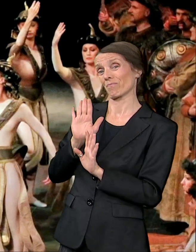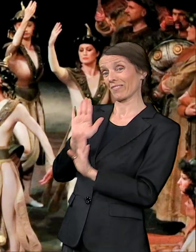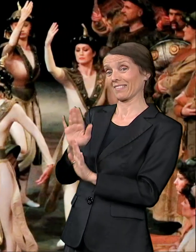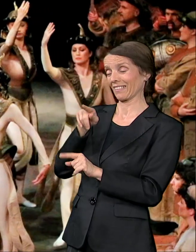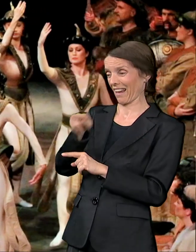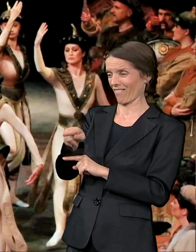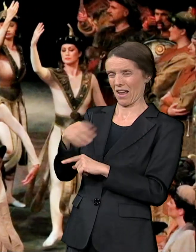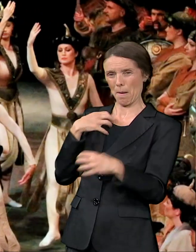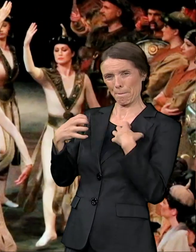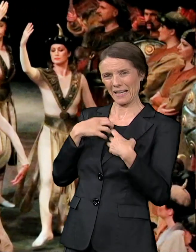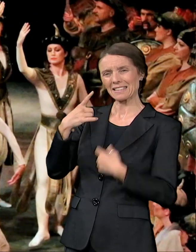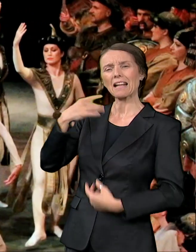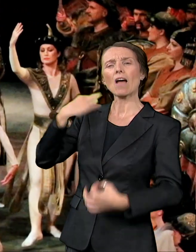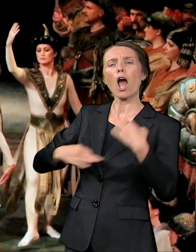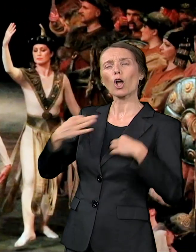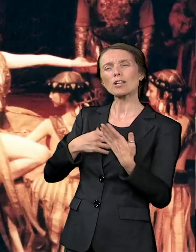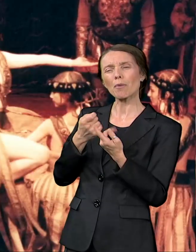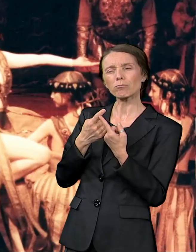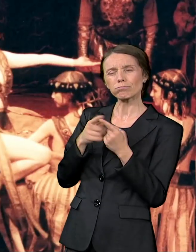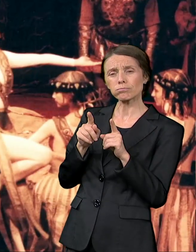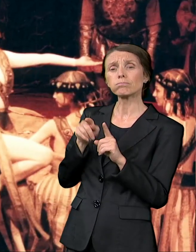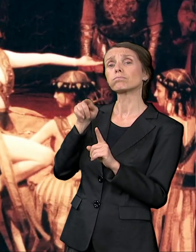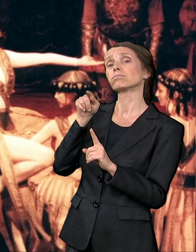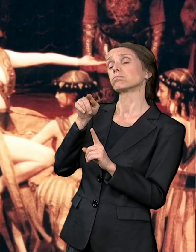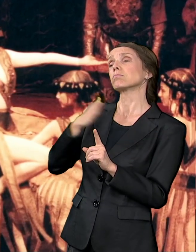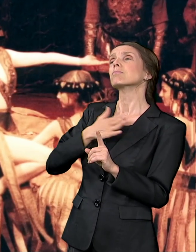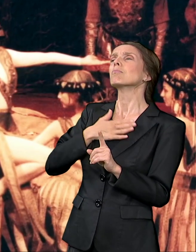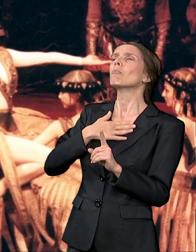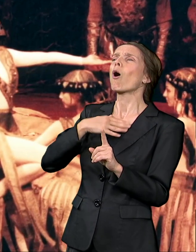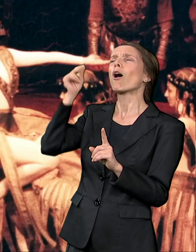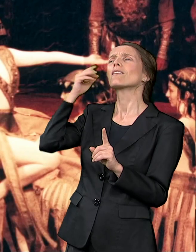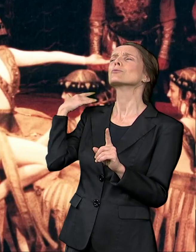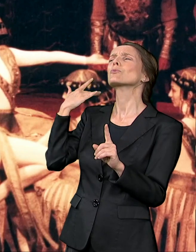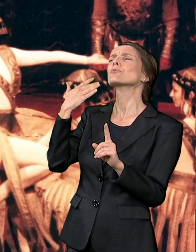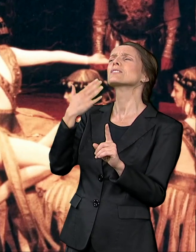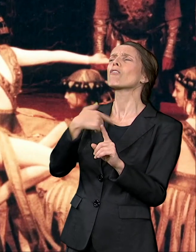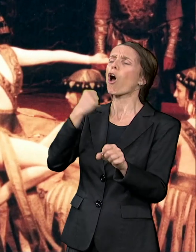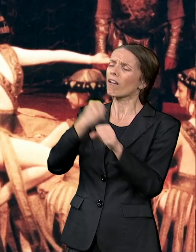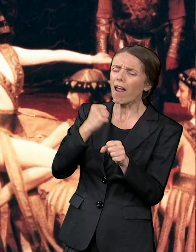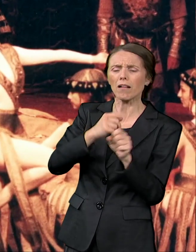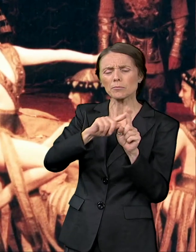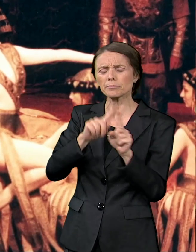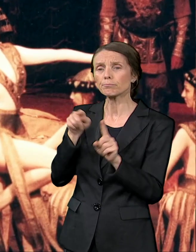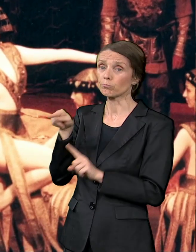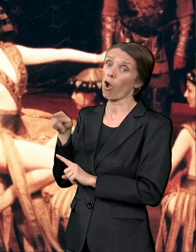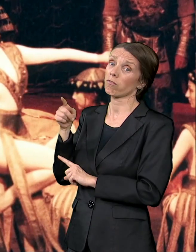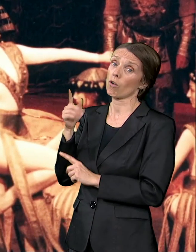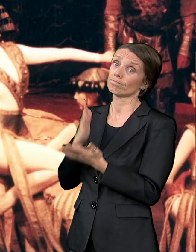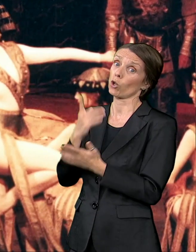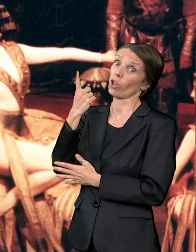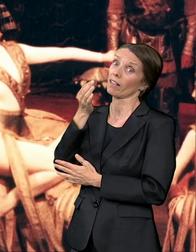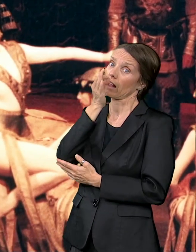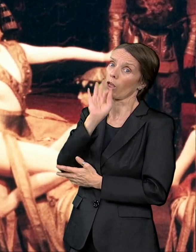Kostim za tu predstavu je jedan od najboljih mojih projekata koje sam u životu uradila. Na novoj sceni